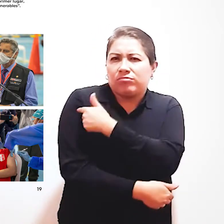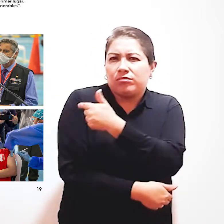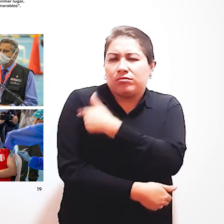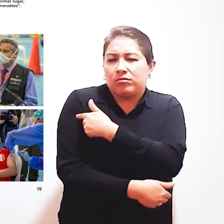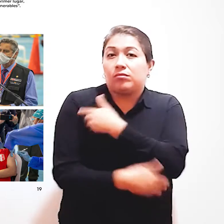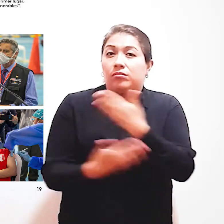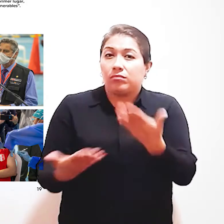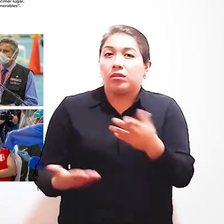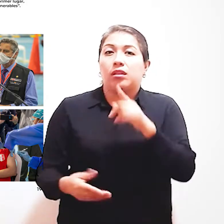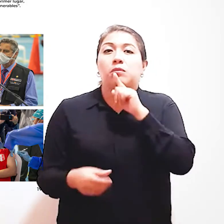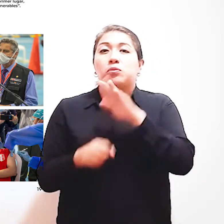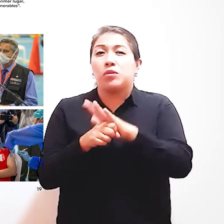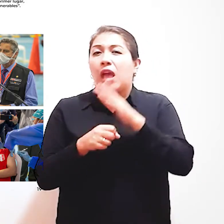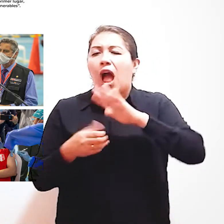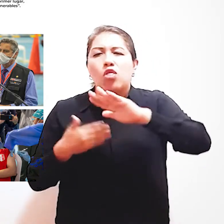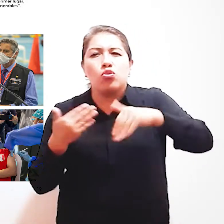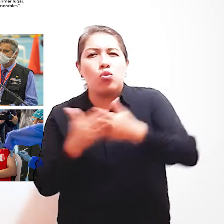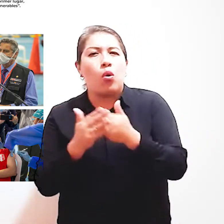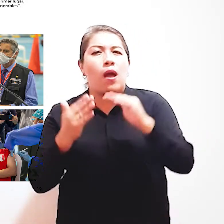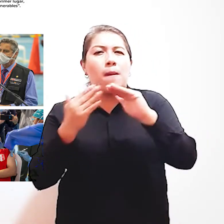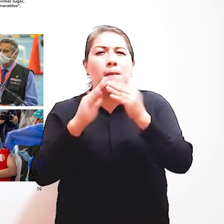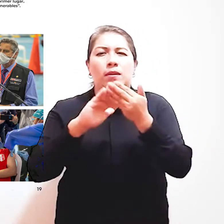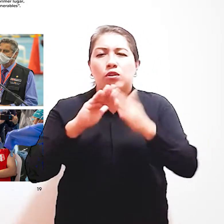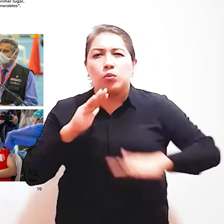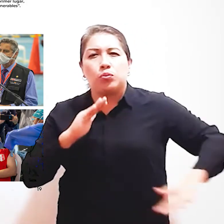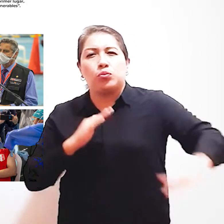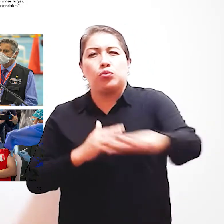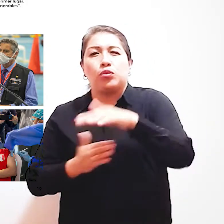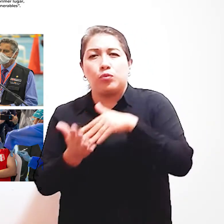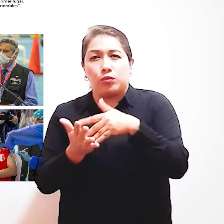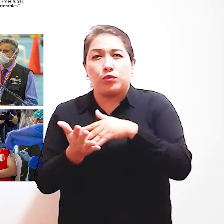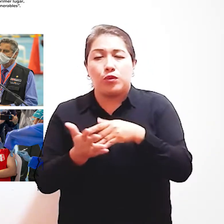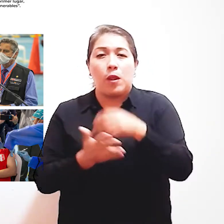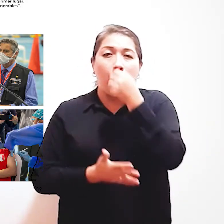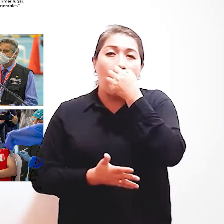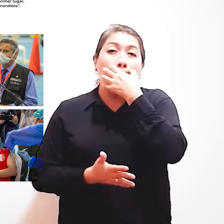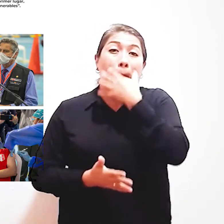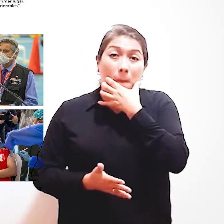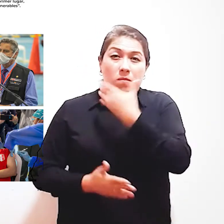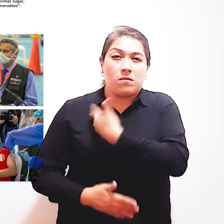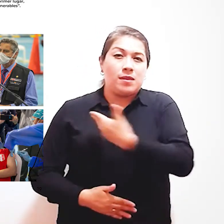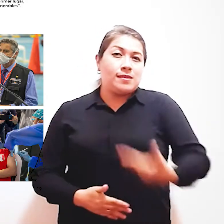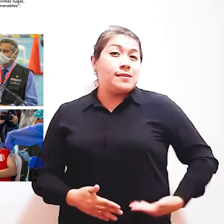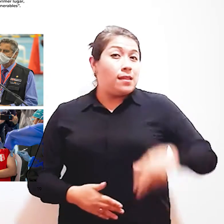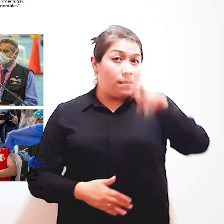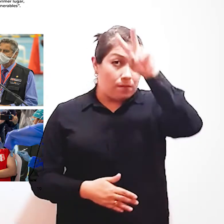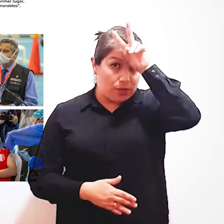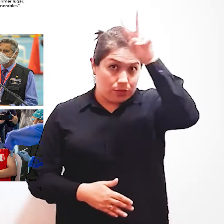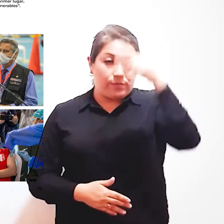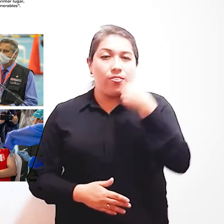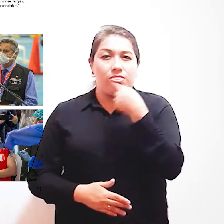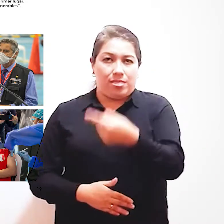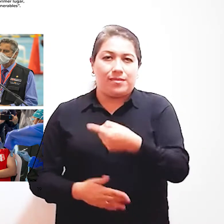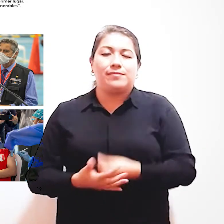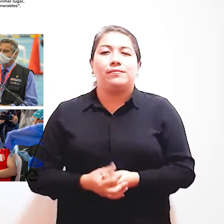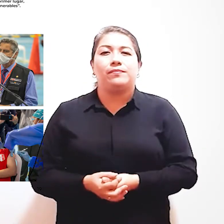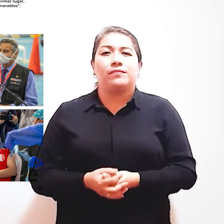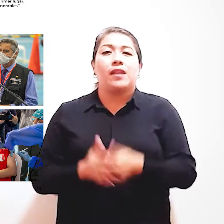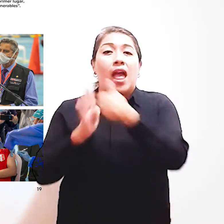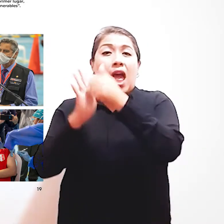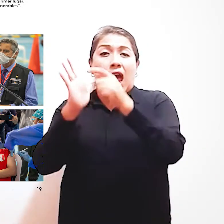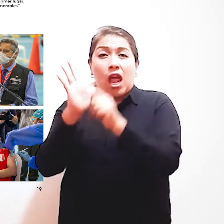En primer lugar Como lo dijimos A todas las personas Vulnerables Francisco Sagasti Presidente del Perú